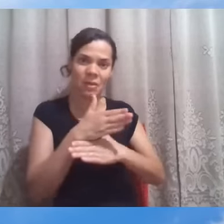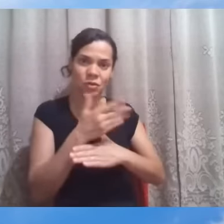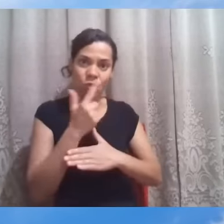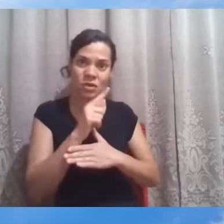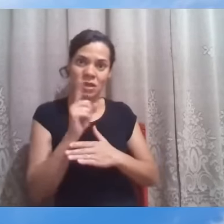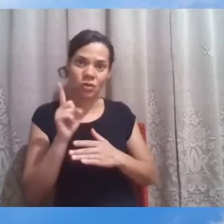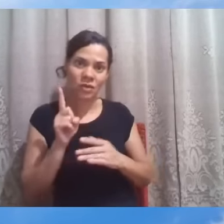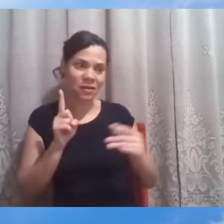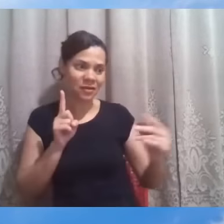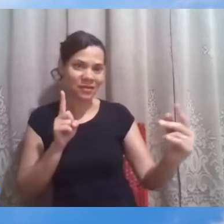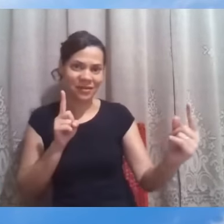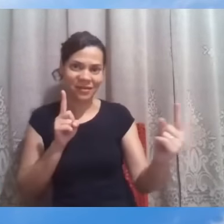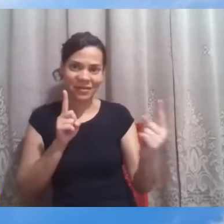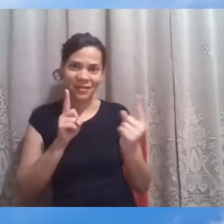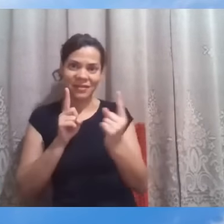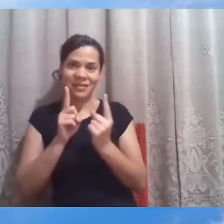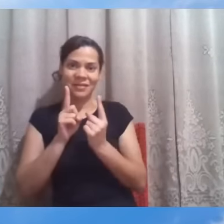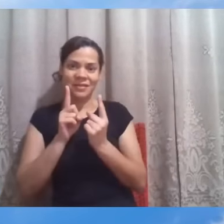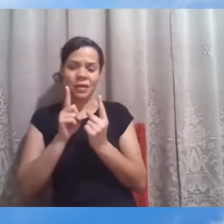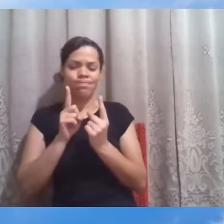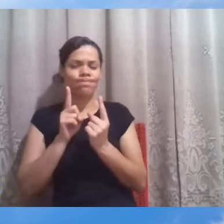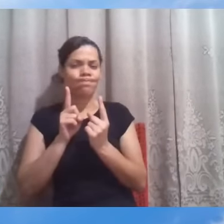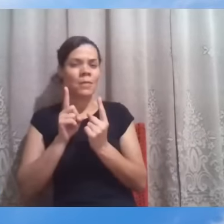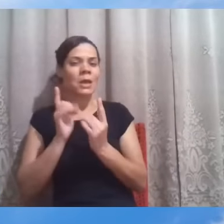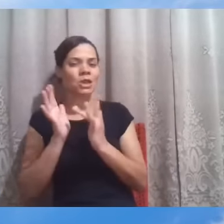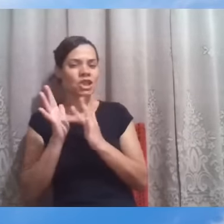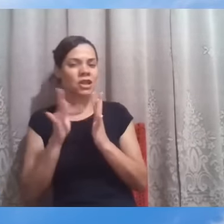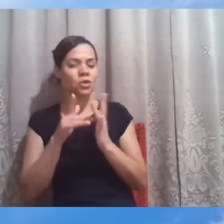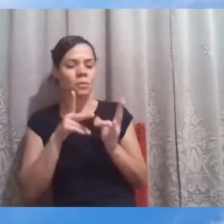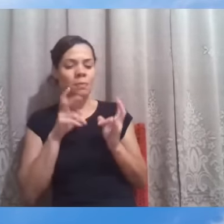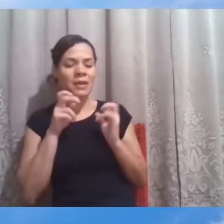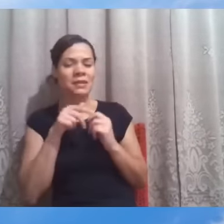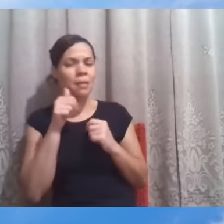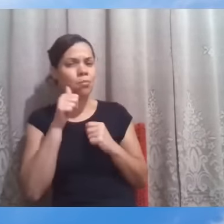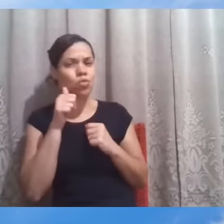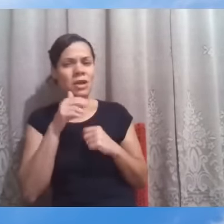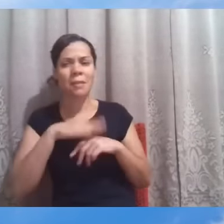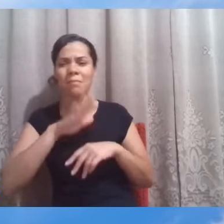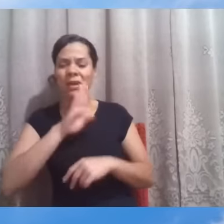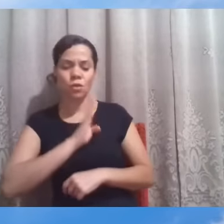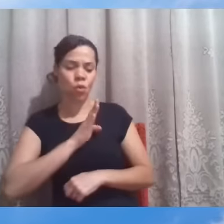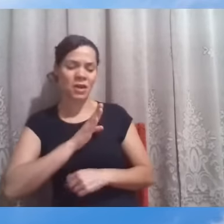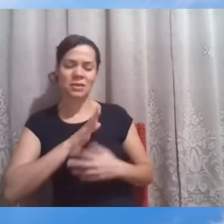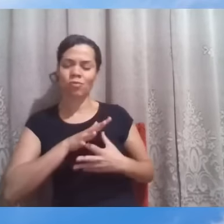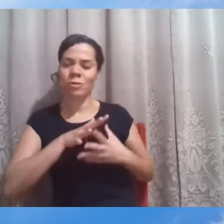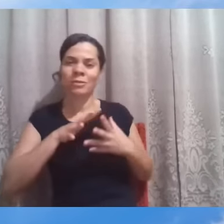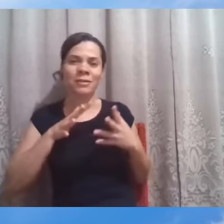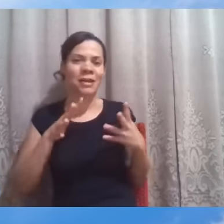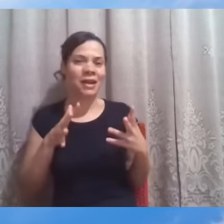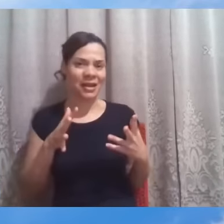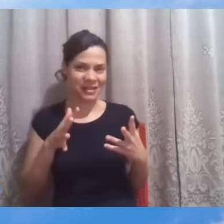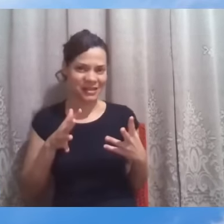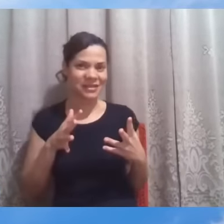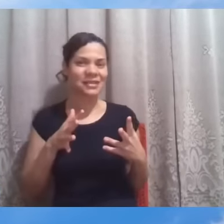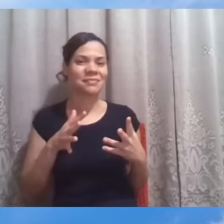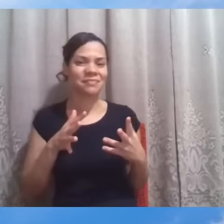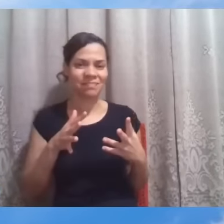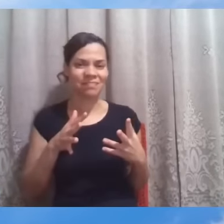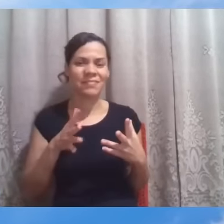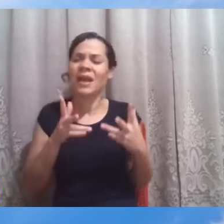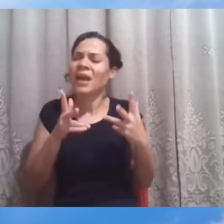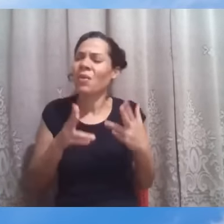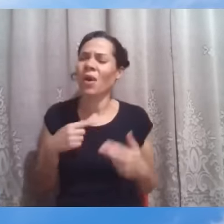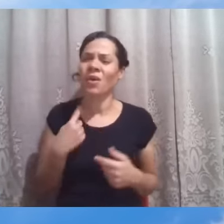Ele sabe que aquele coração pode dar mais, e assim conosco. Vencido uma luta, Jesus